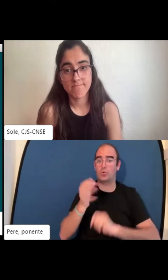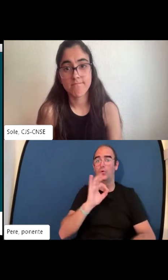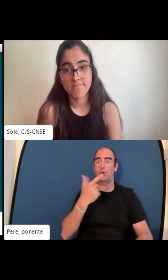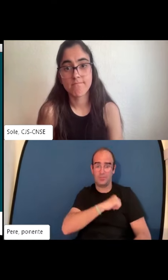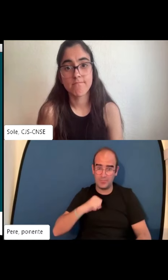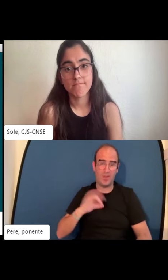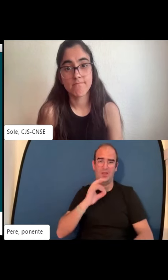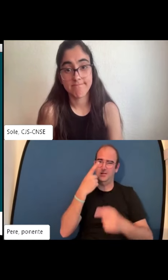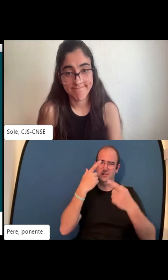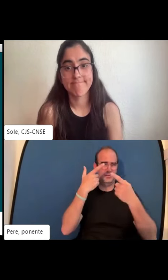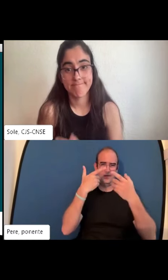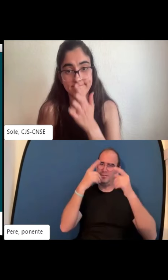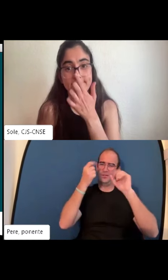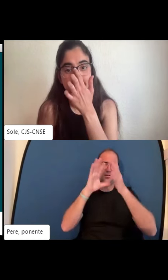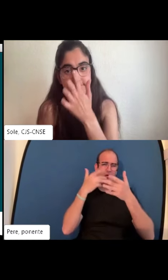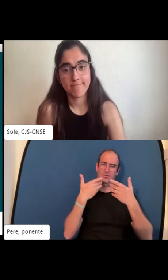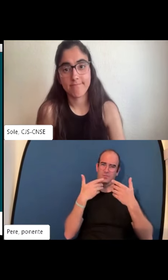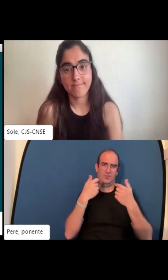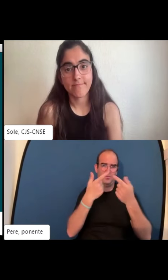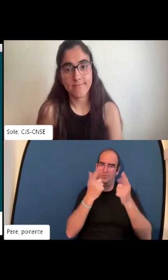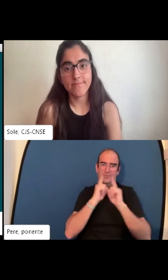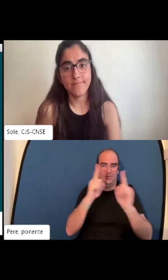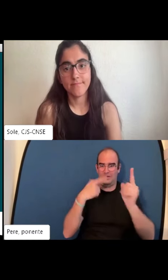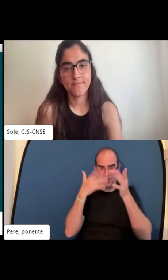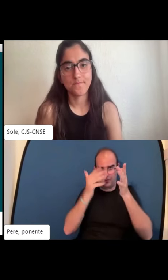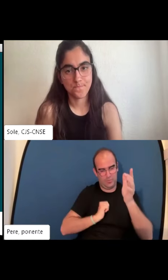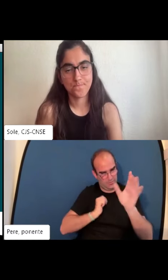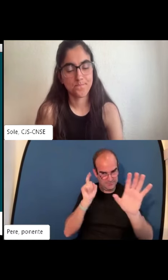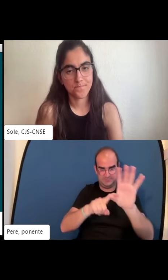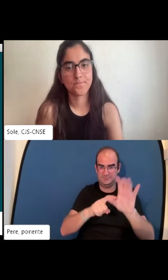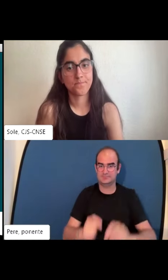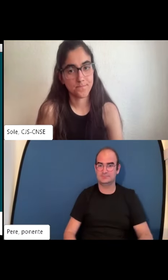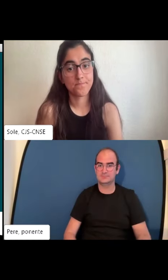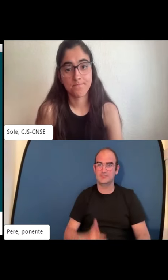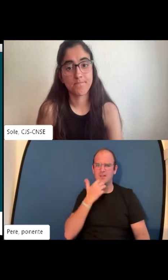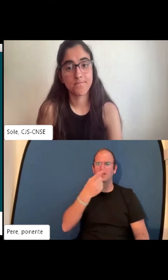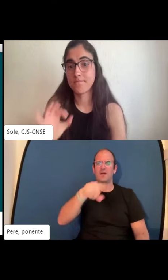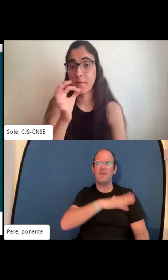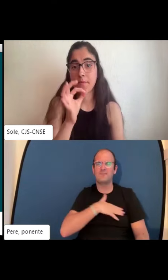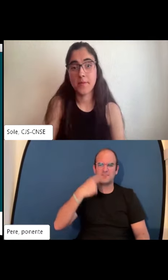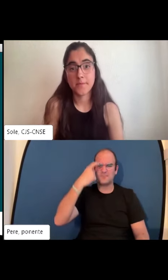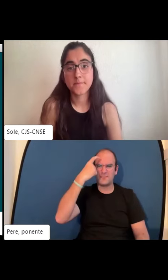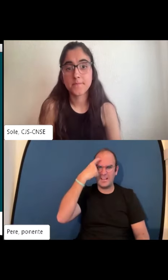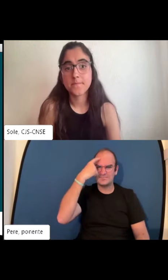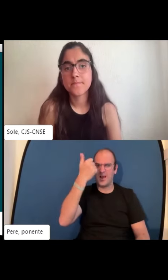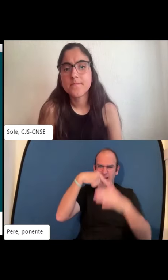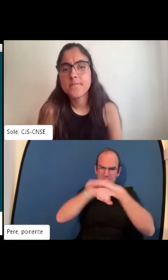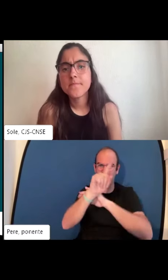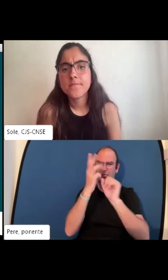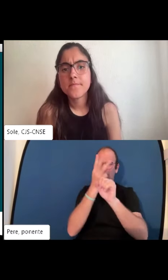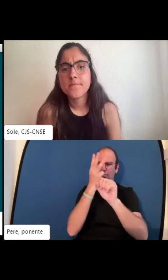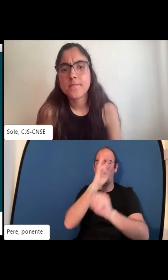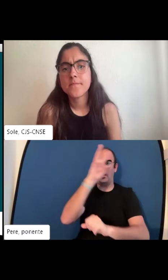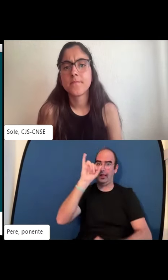además diferentes empresas asociaciones lo lo conocen así que si tenéis oportunidad